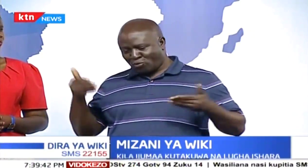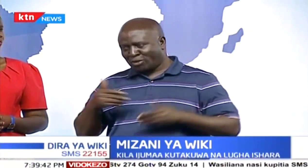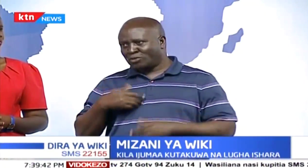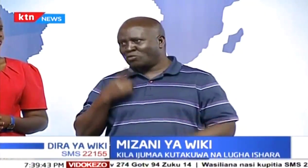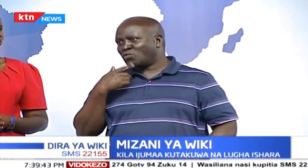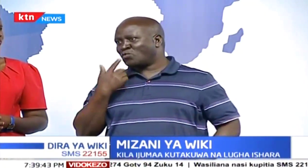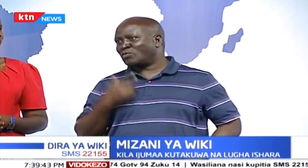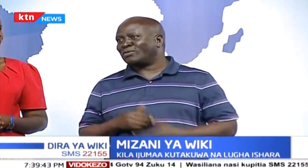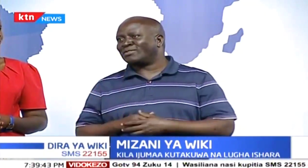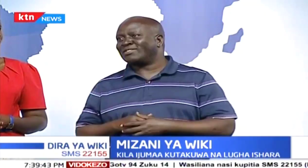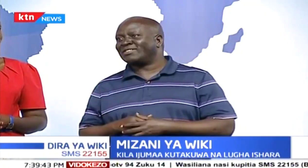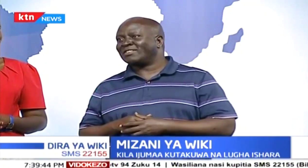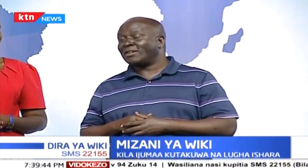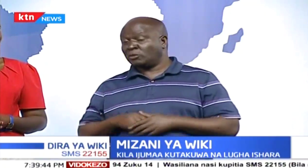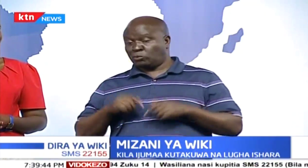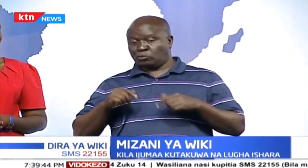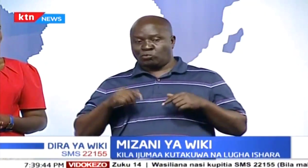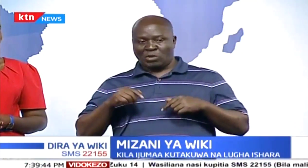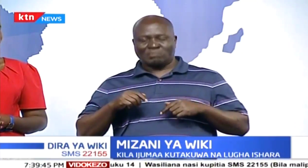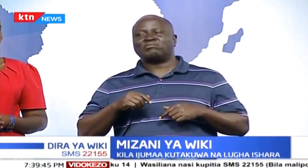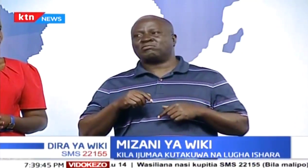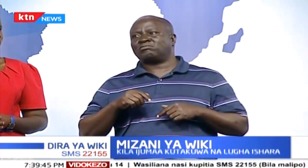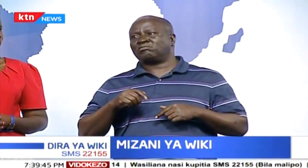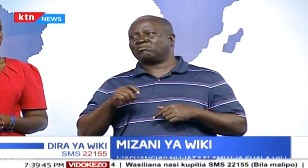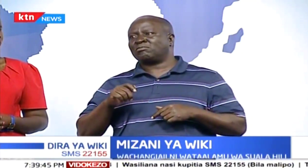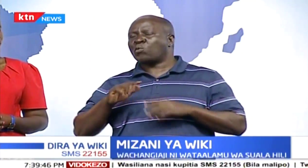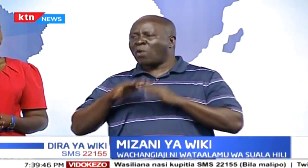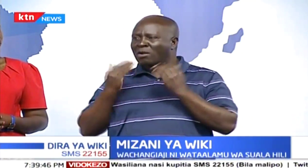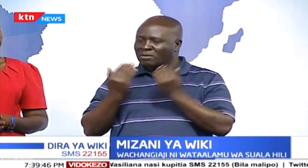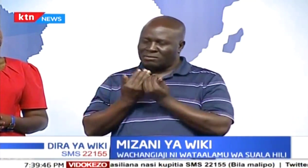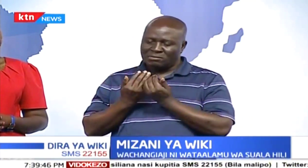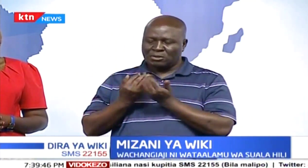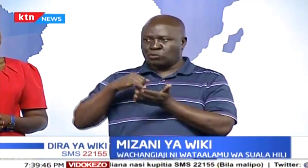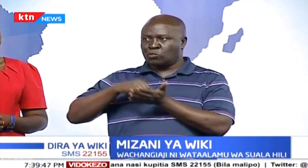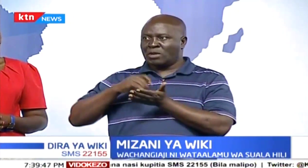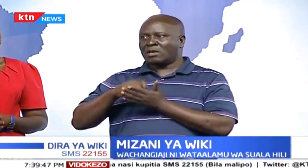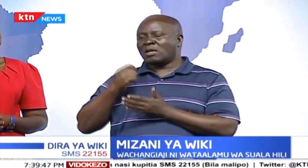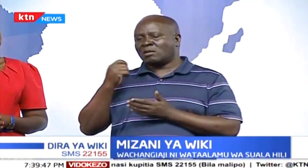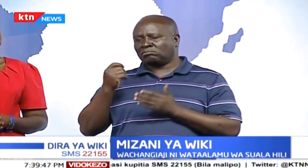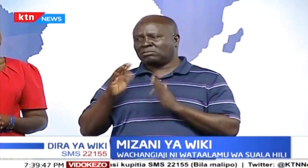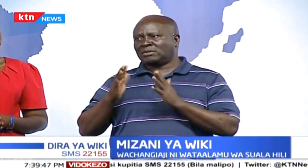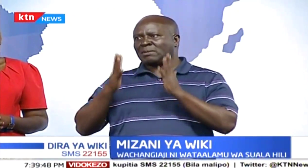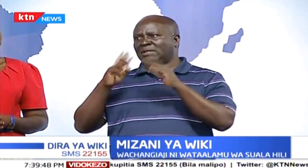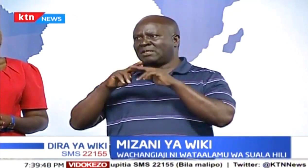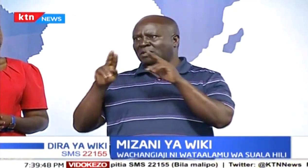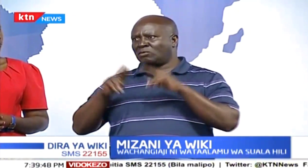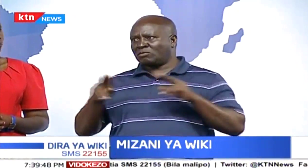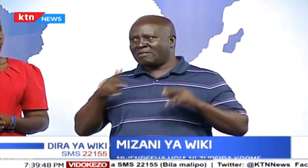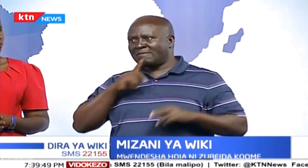tunafanya kazi tofauti, tofauti.